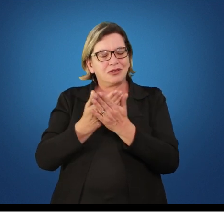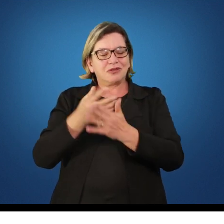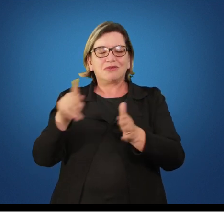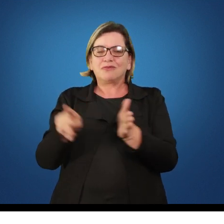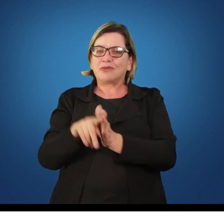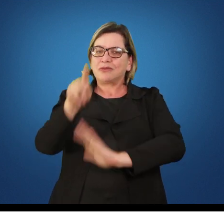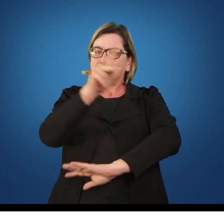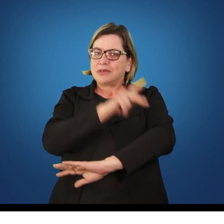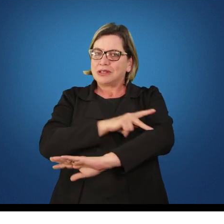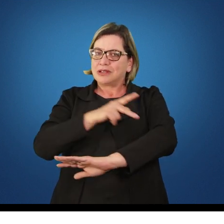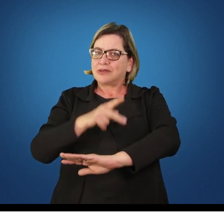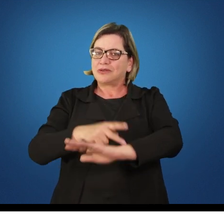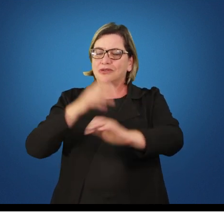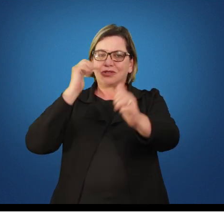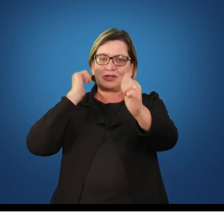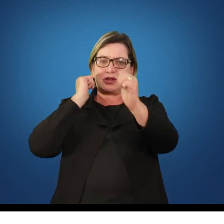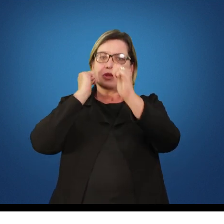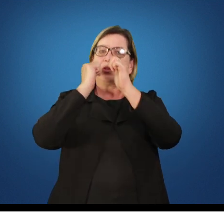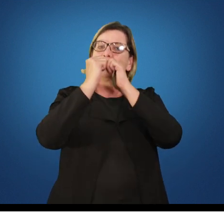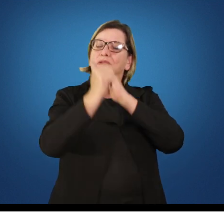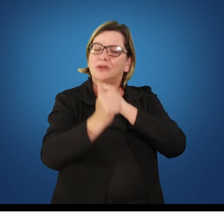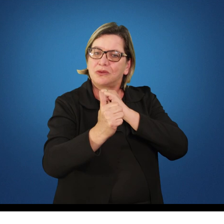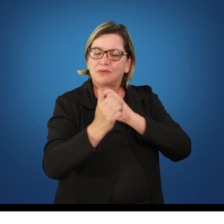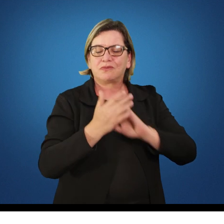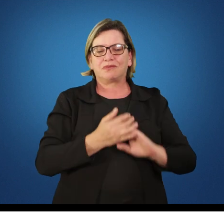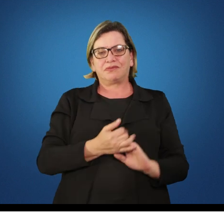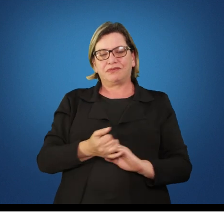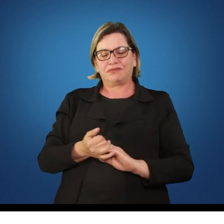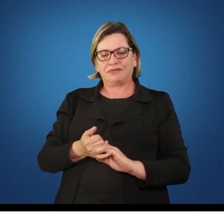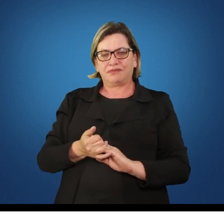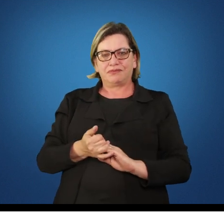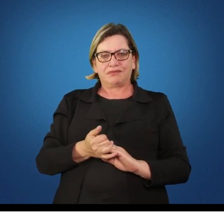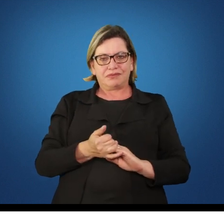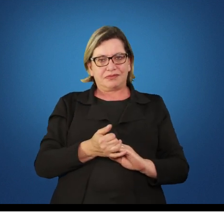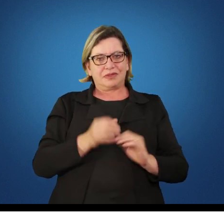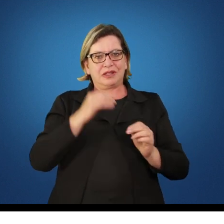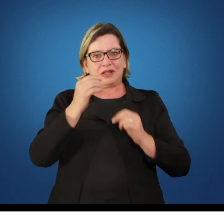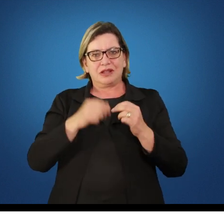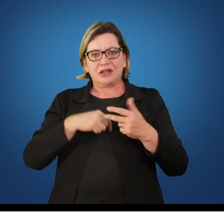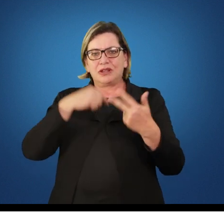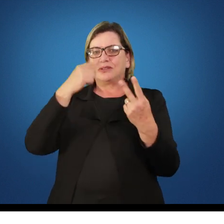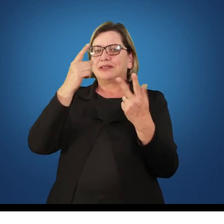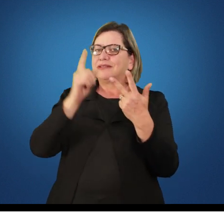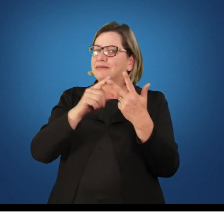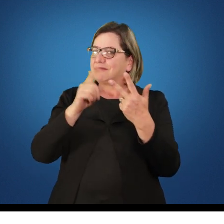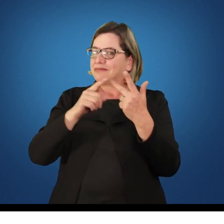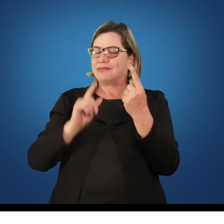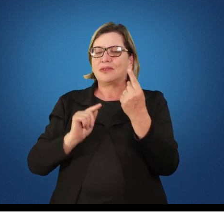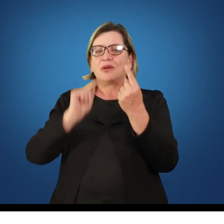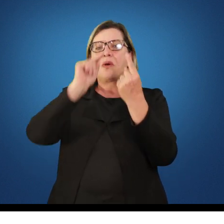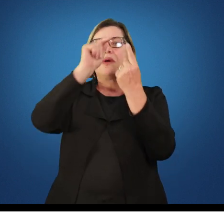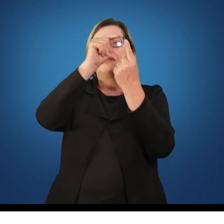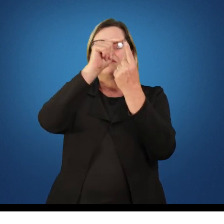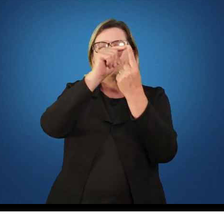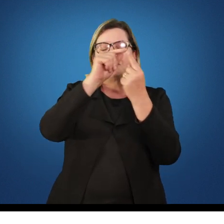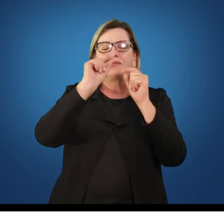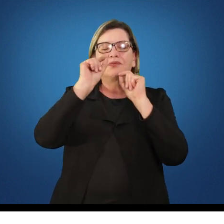Ou melhor dizendo, pedagogia do esporte. E o terceiro objetivo é fazer com que vocês